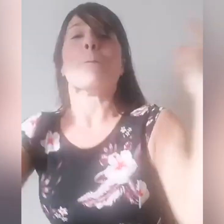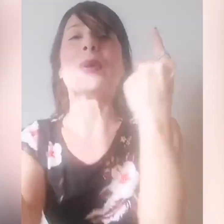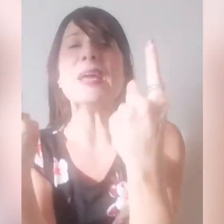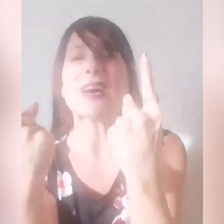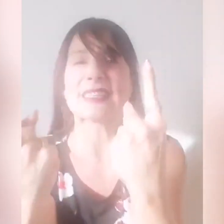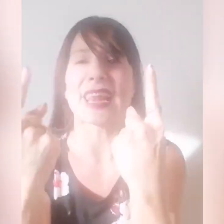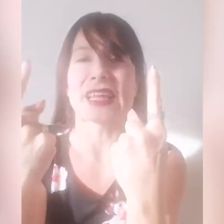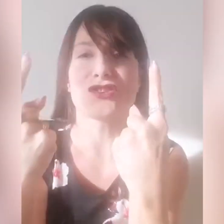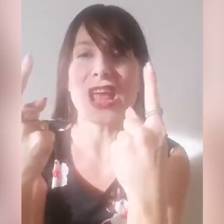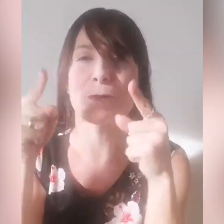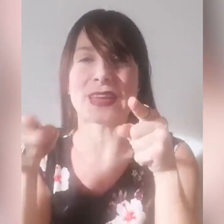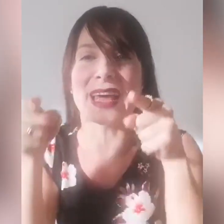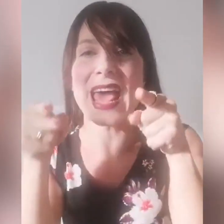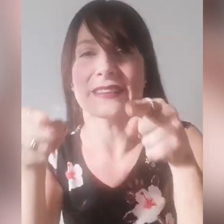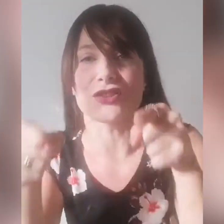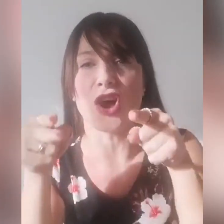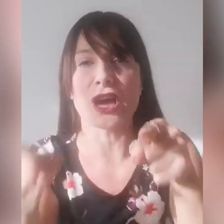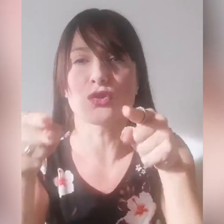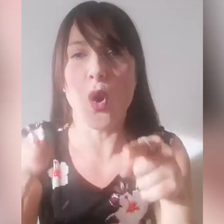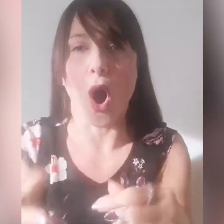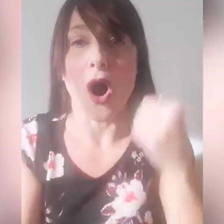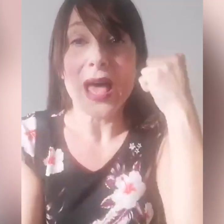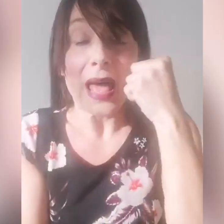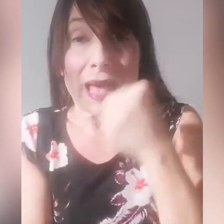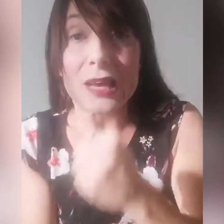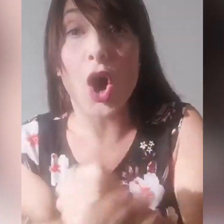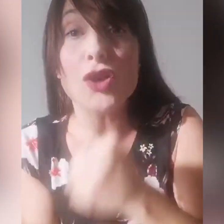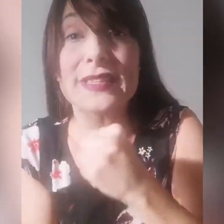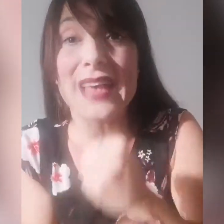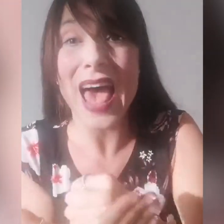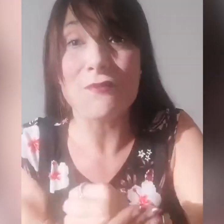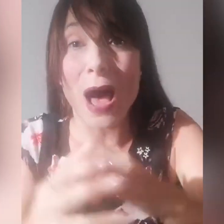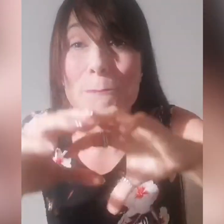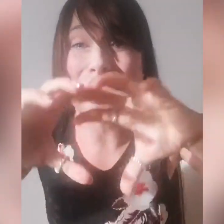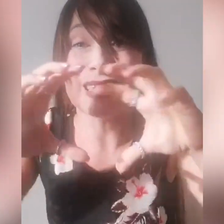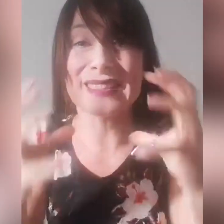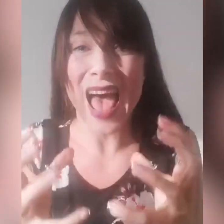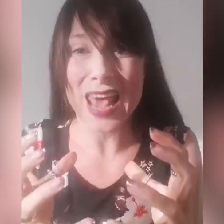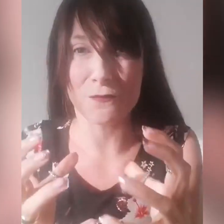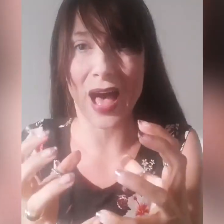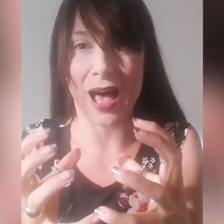Prima strategia per tenerti ciò che è tuo, conserva, preserva!